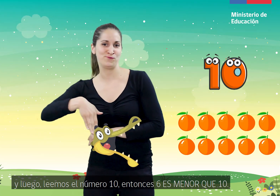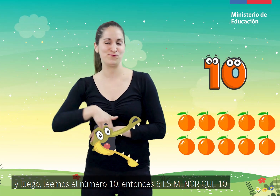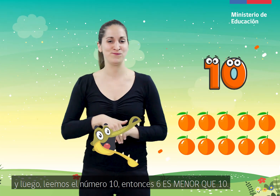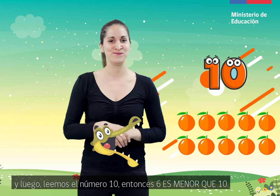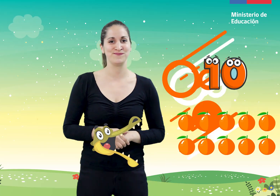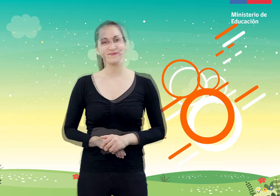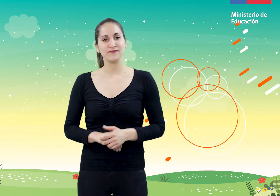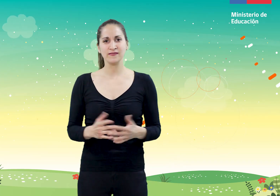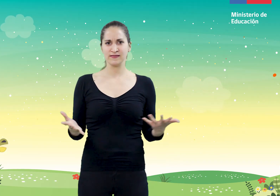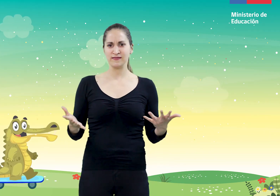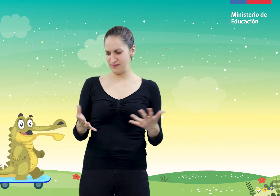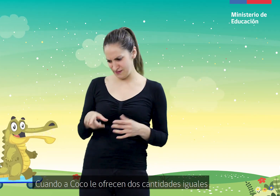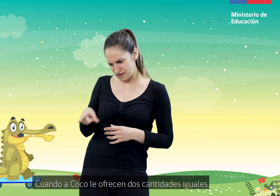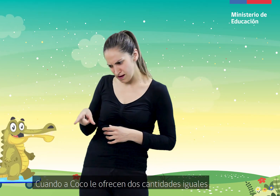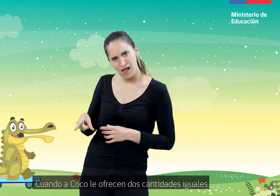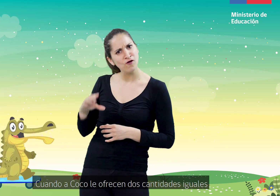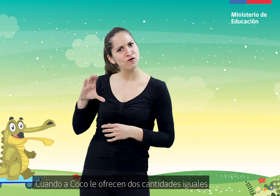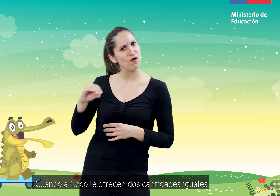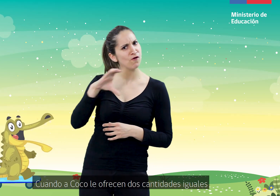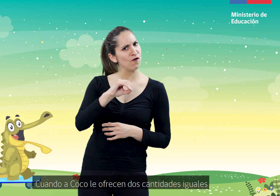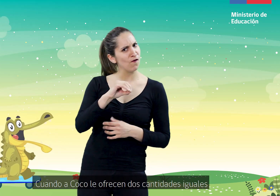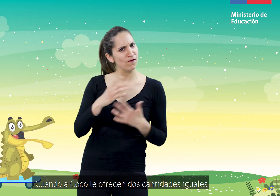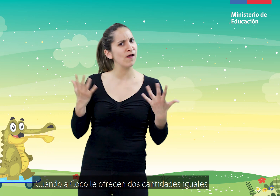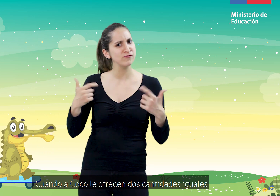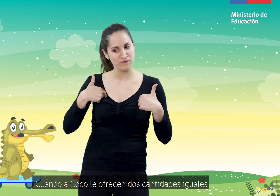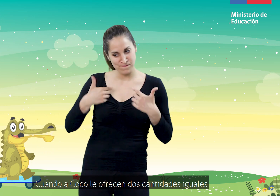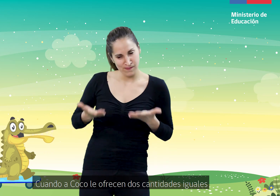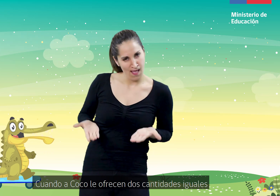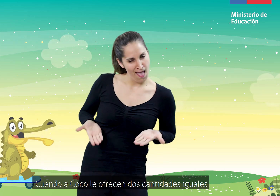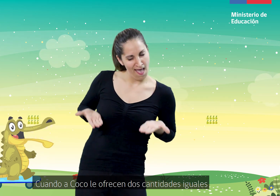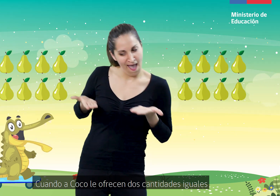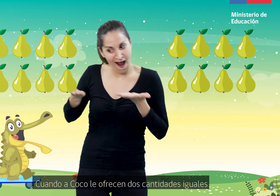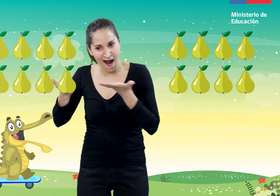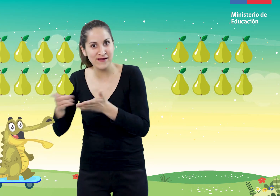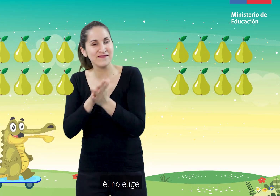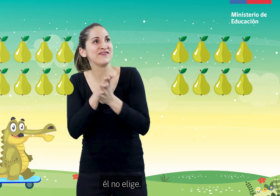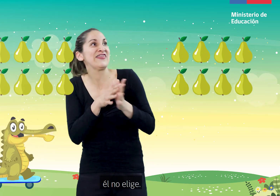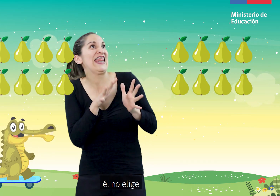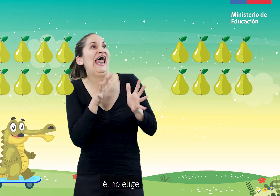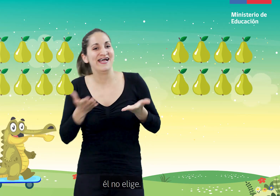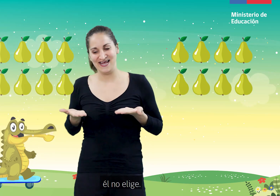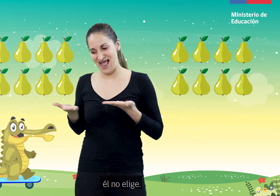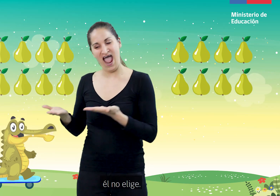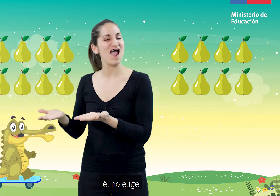10. Cuando a Coco le ofrecen dos cantidades iguales, él no elige.